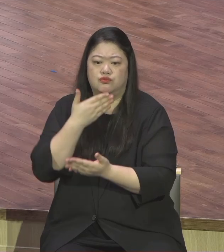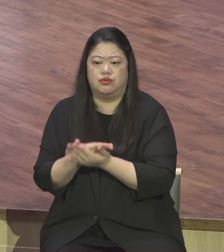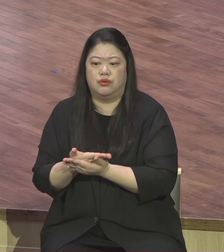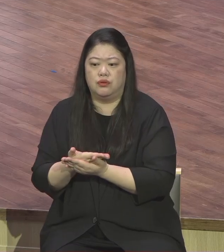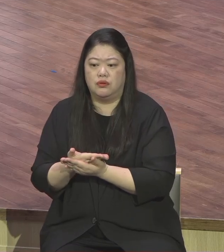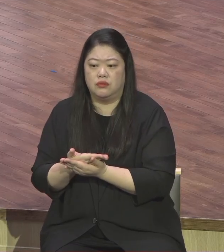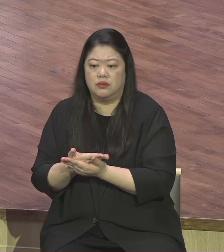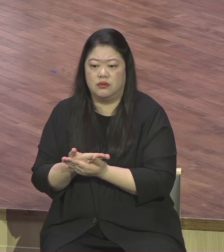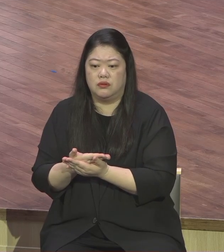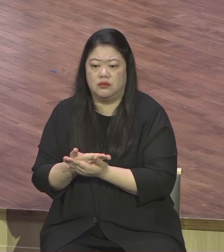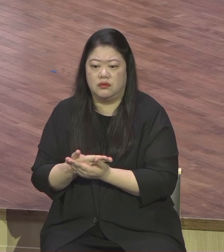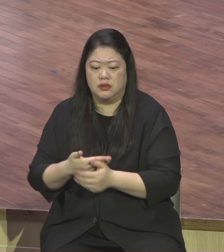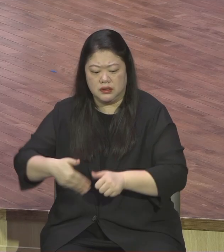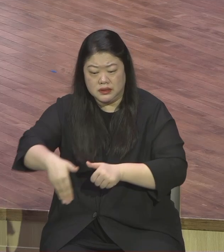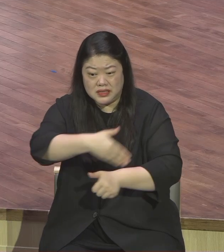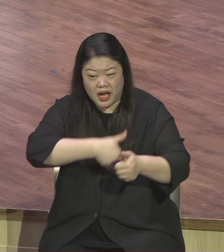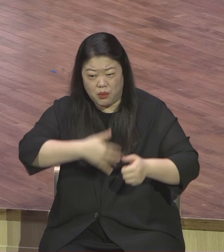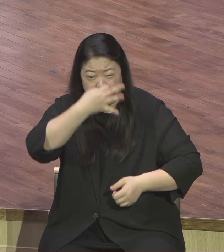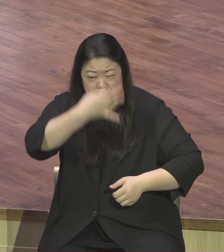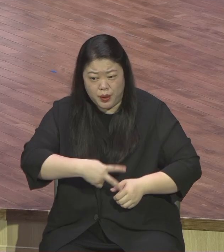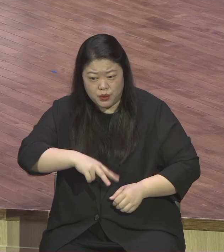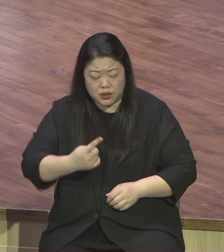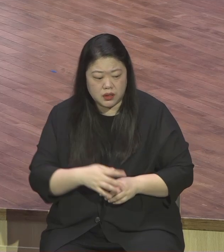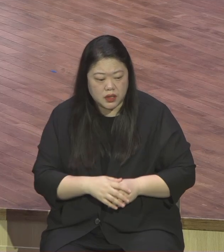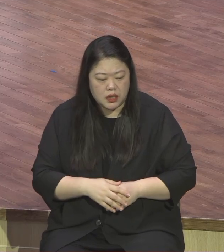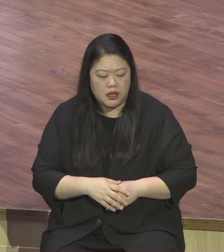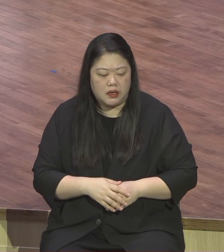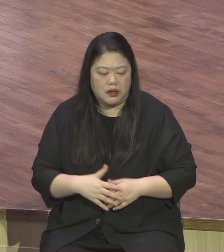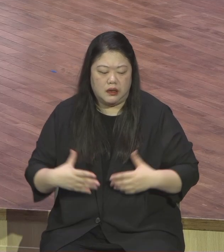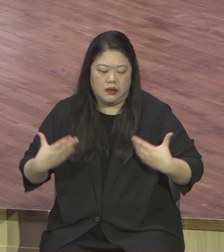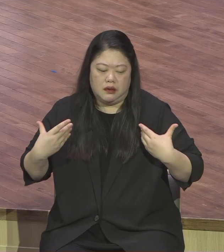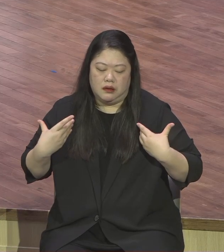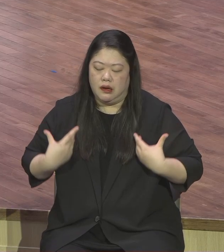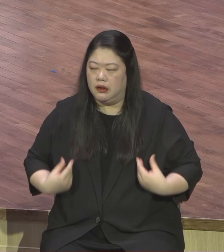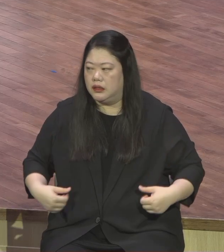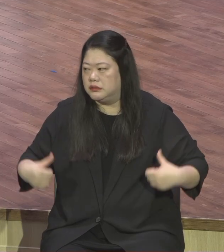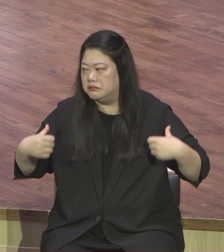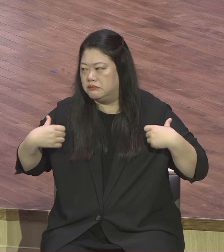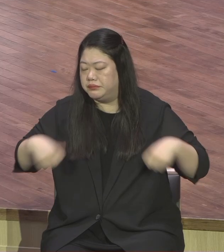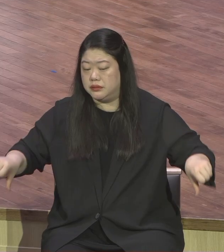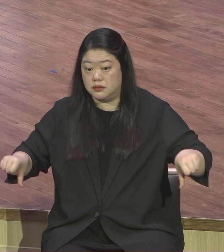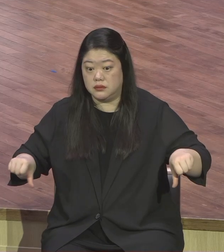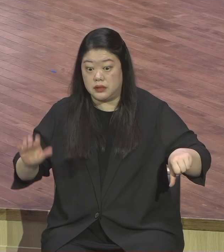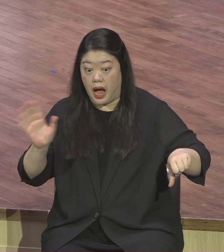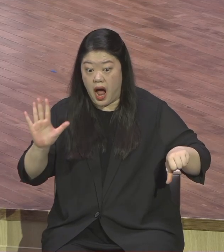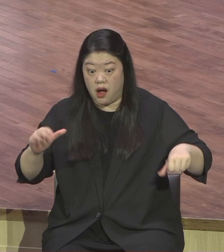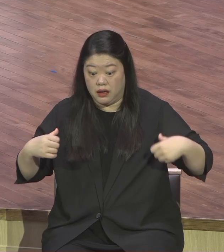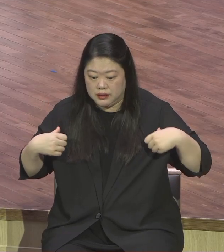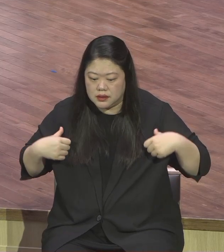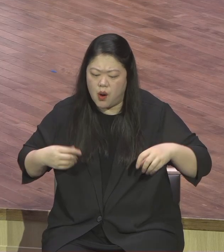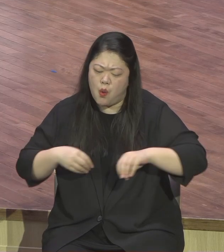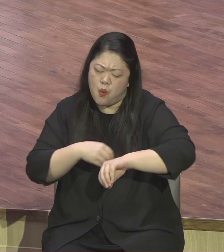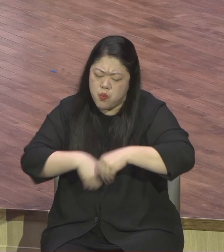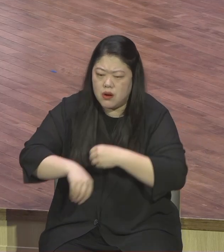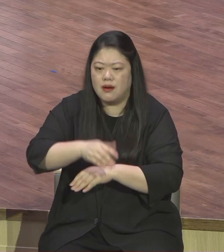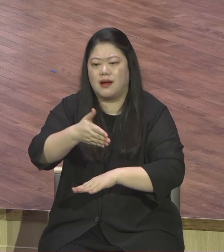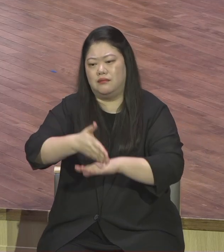영적인 반전의 기회로 삼는 것이 감사해요 감사 제가 몇 주 전부터